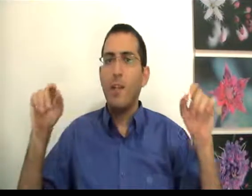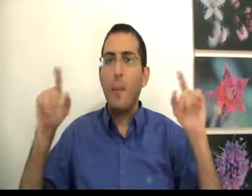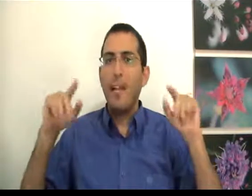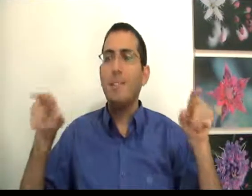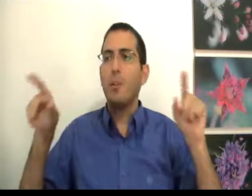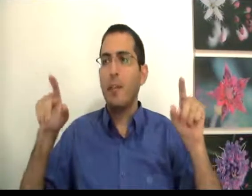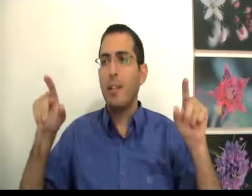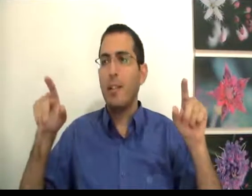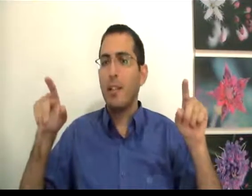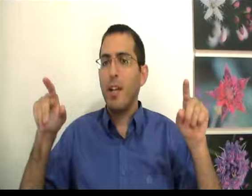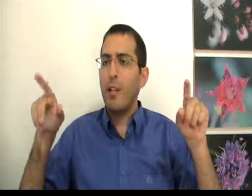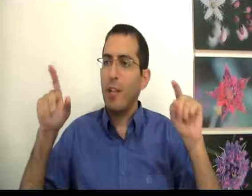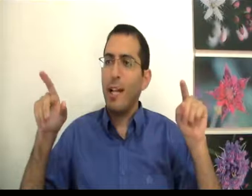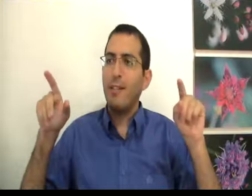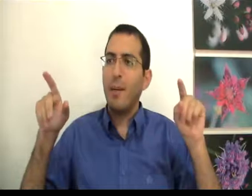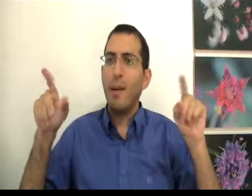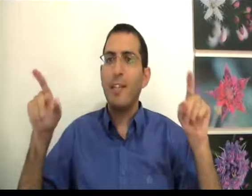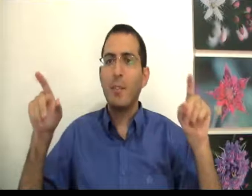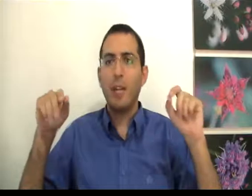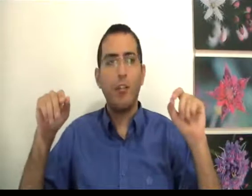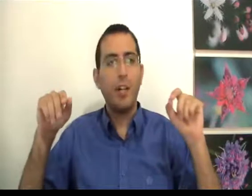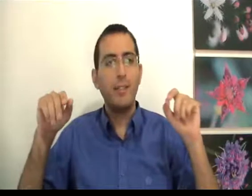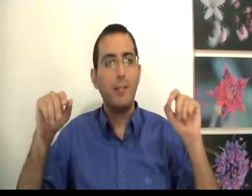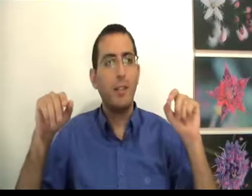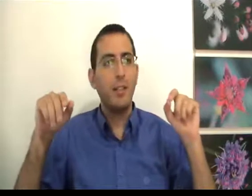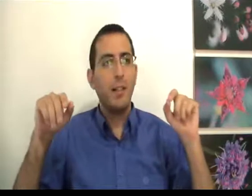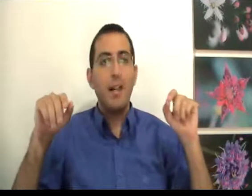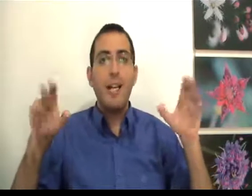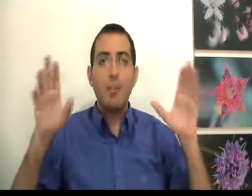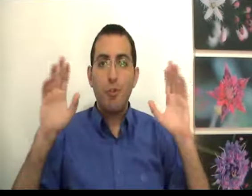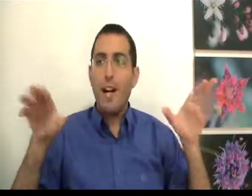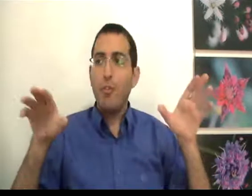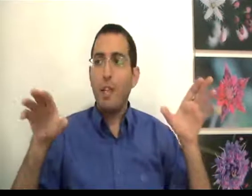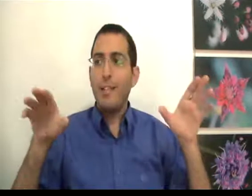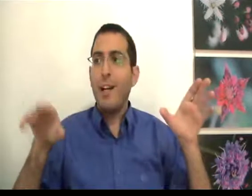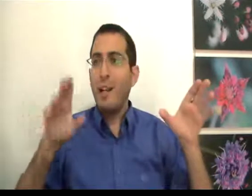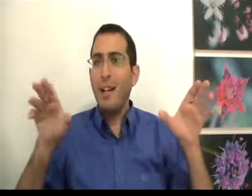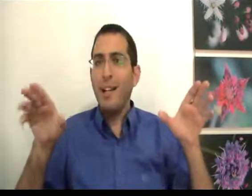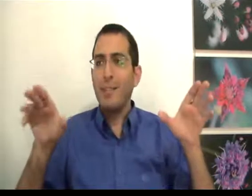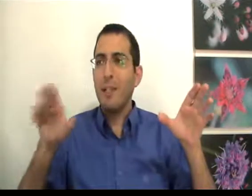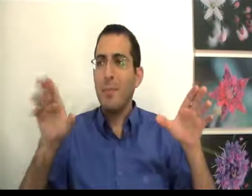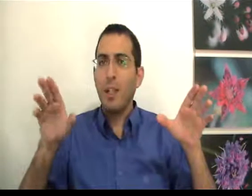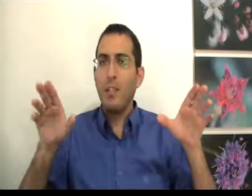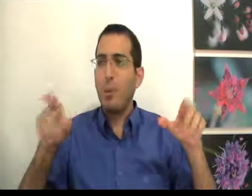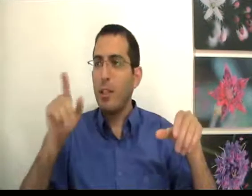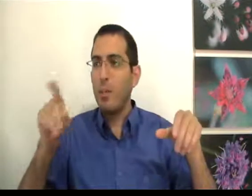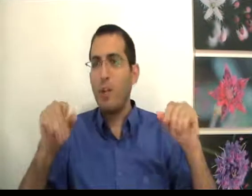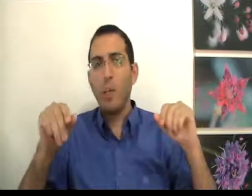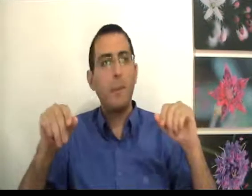ובמילא זה אומר השאלה הייתה מה לעשות כאשר אין זמן אז התשובה הראשונה הייתה אם אין לך זמן תמשיך לסבול כי זה אומר שאתה לא באמת